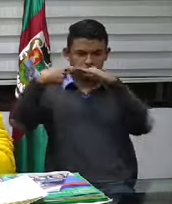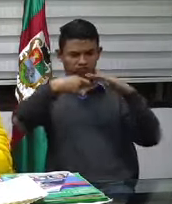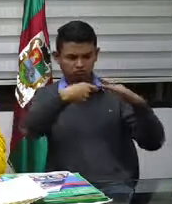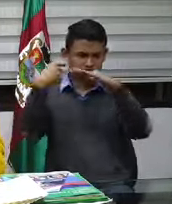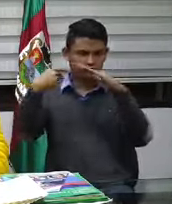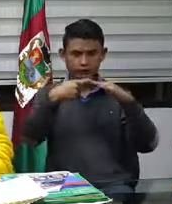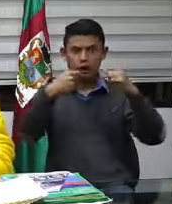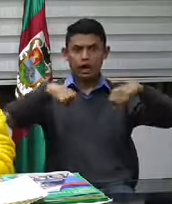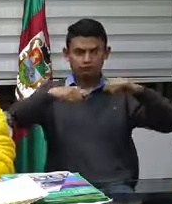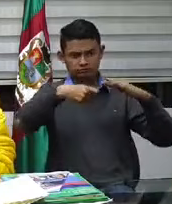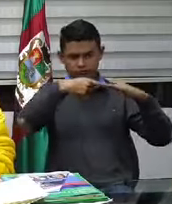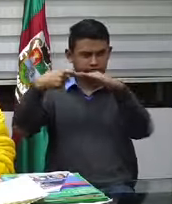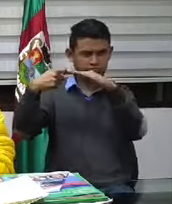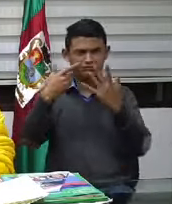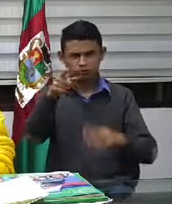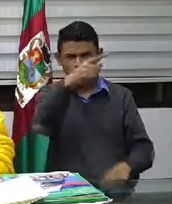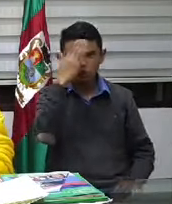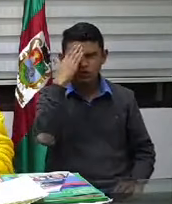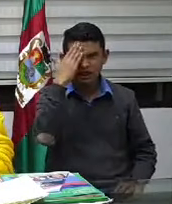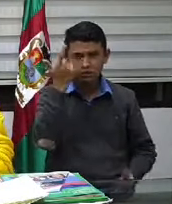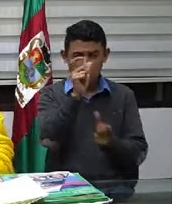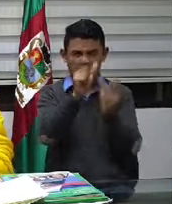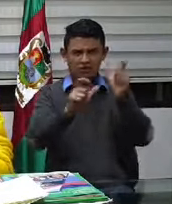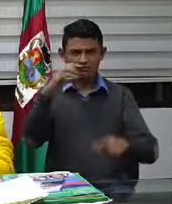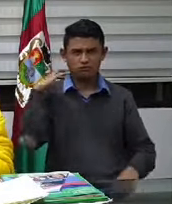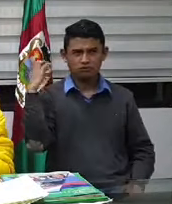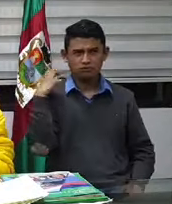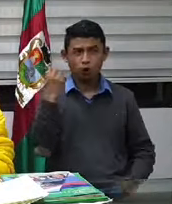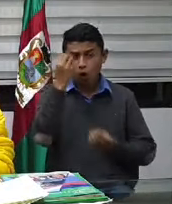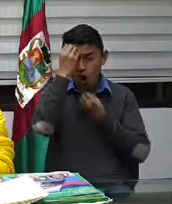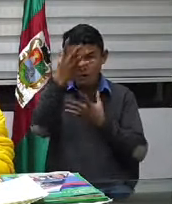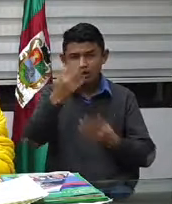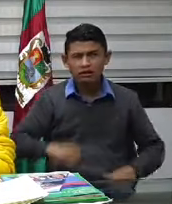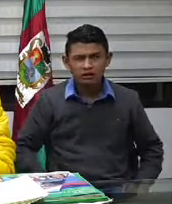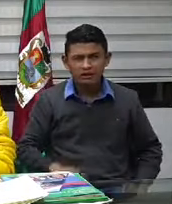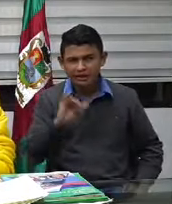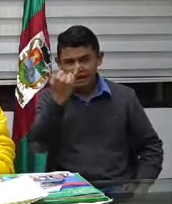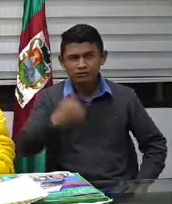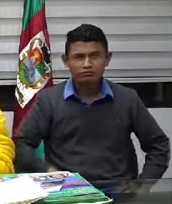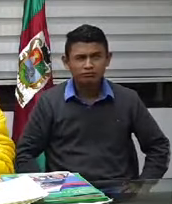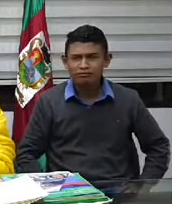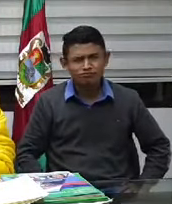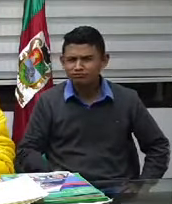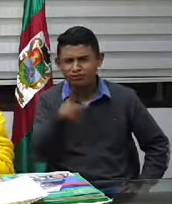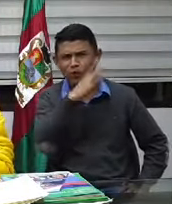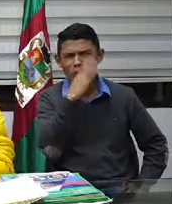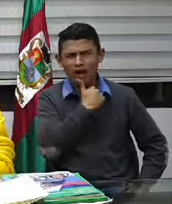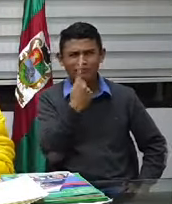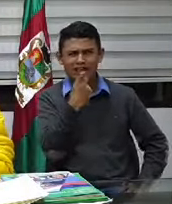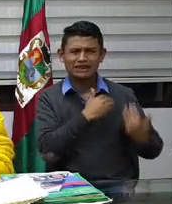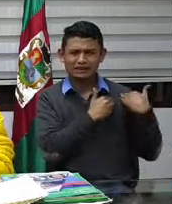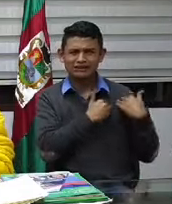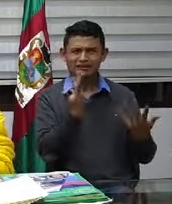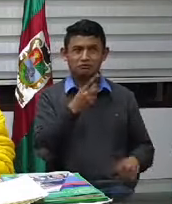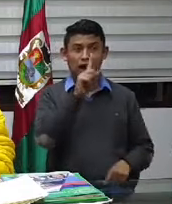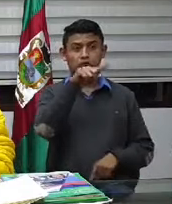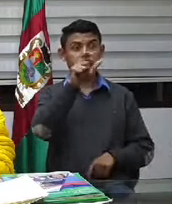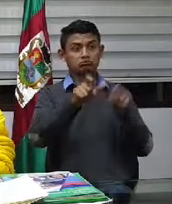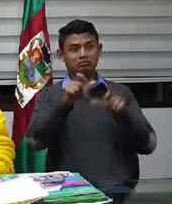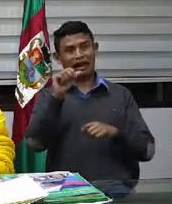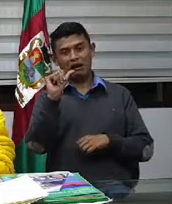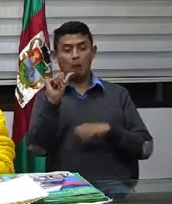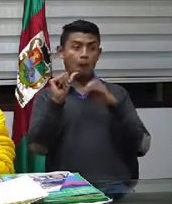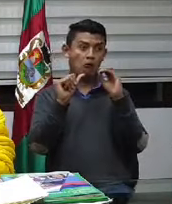Digan, ¿ustedes creen que estamos cumpliendo? ¿Ustedes creen que salir a comprar en parejas de la mano? Ay, tan lindo así.